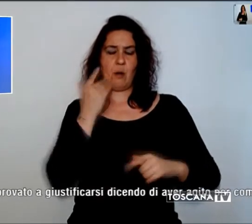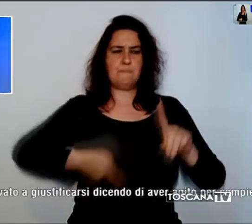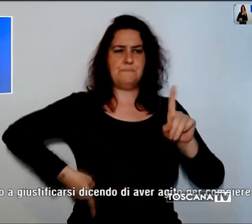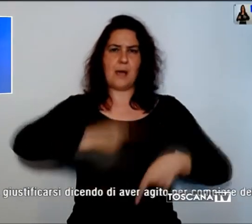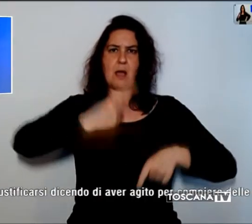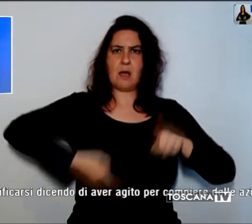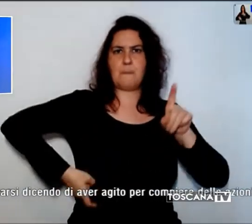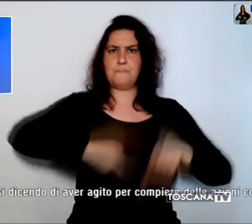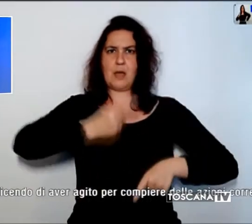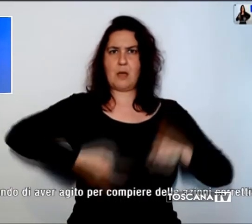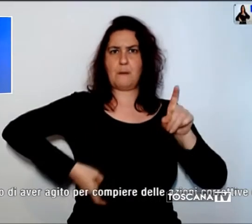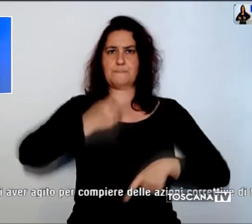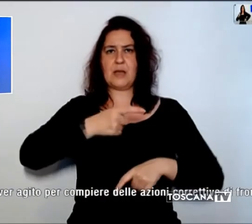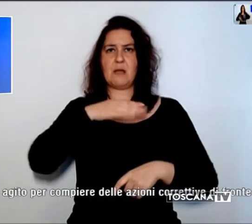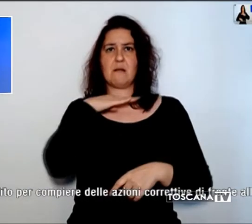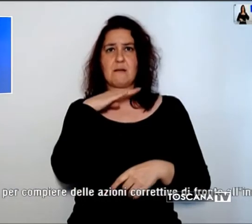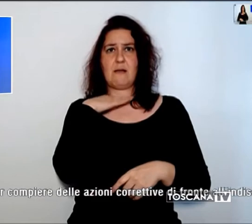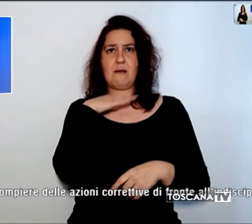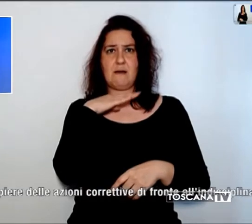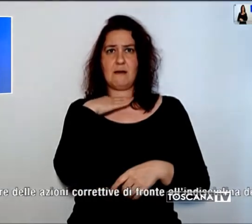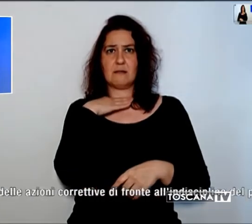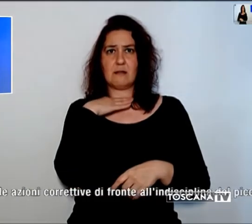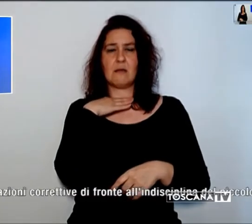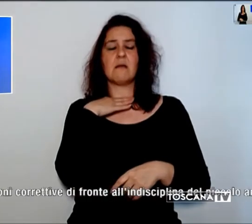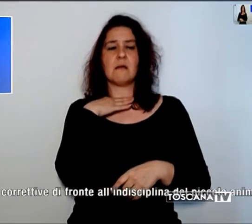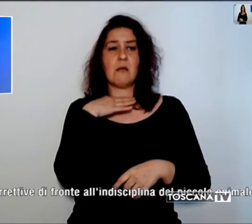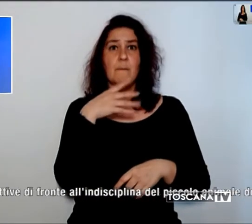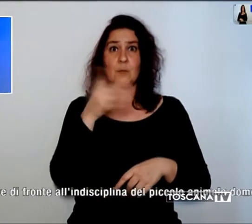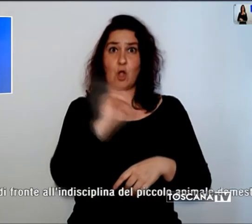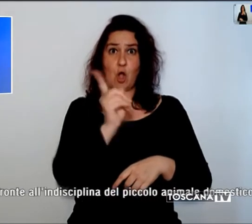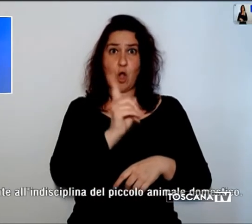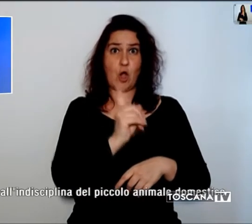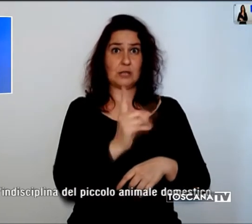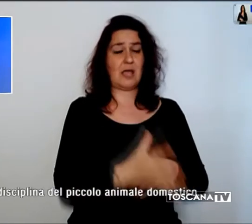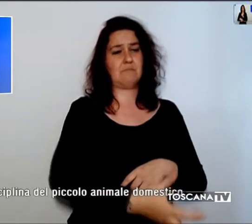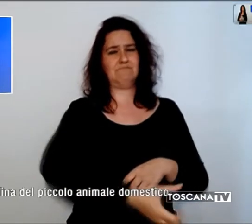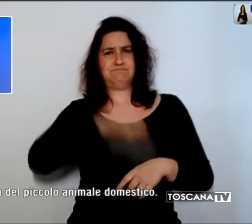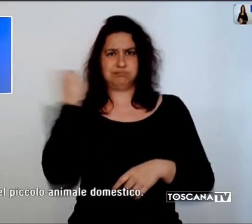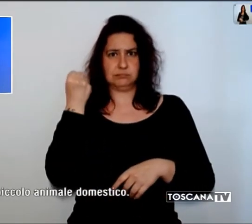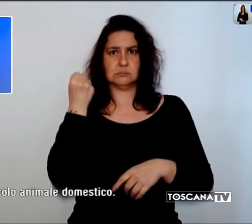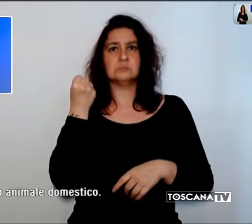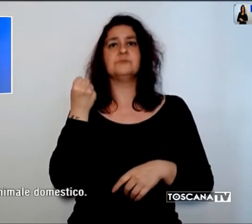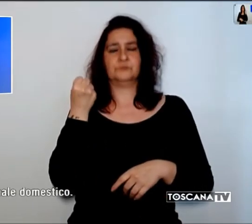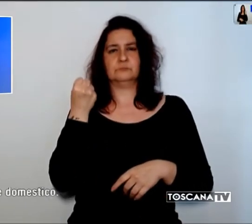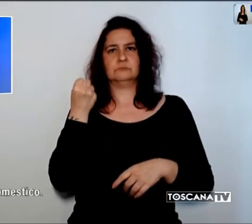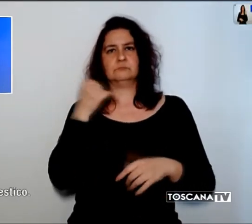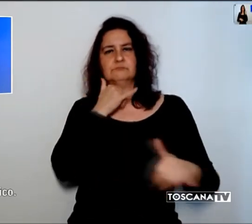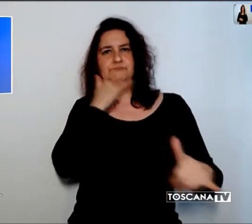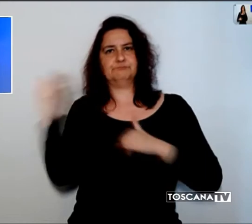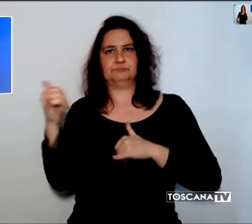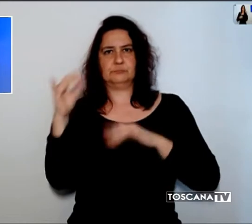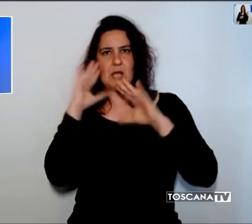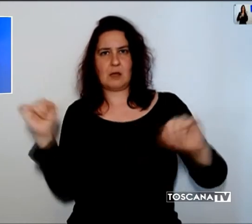ventre tirandolo successivamente per la coda. Il proprietario, ascoltato dai forestali, ha provato a